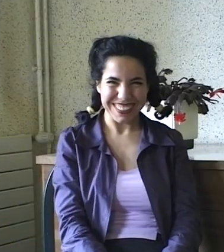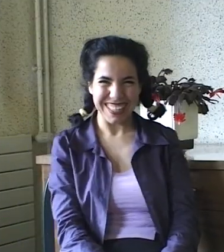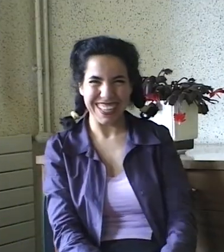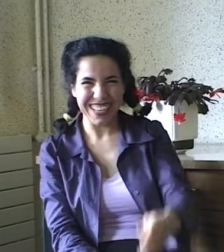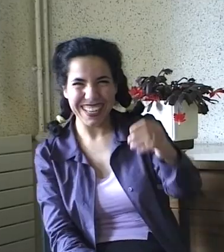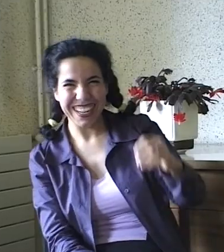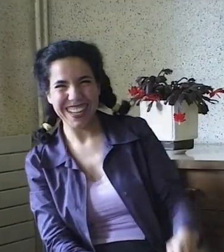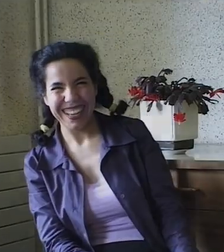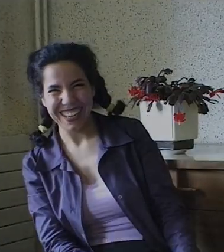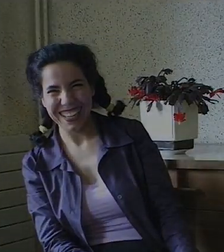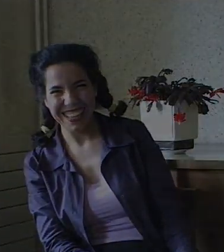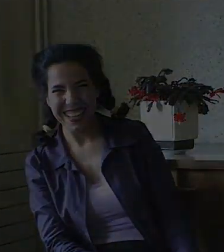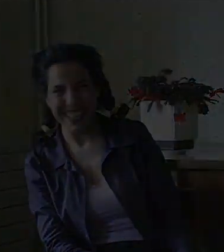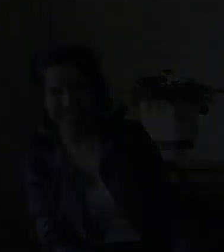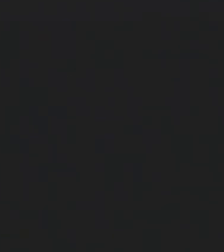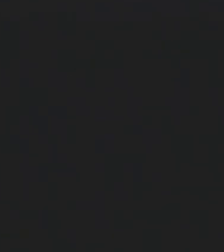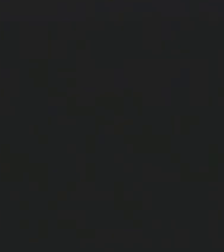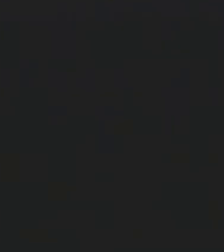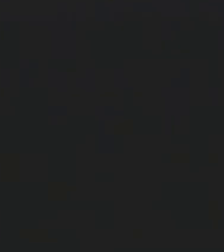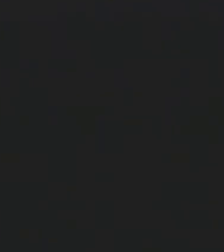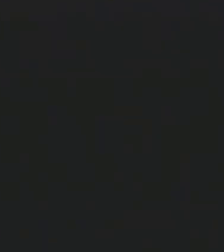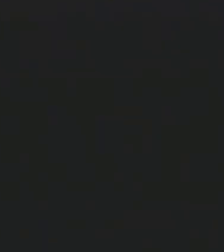Merci. Merci. Merci.